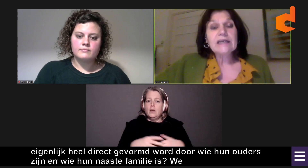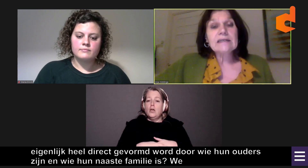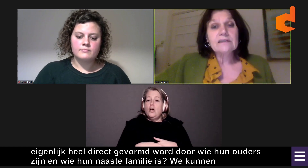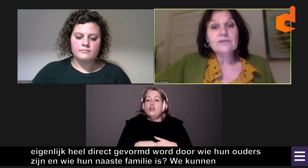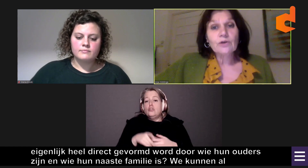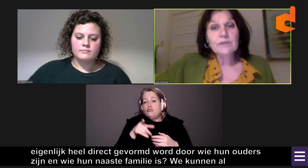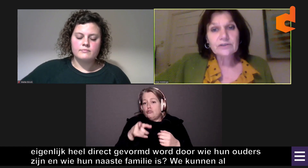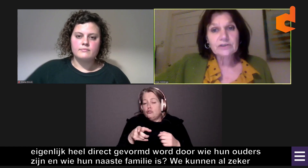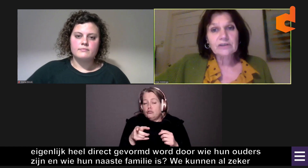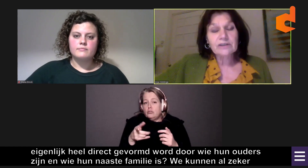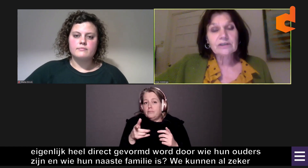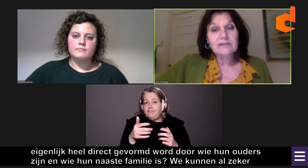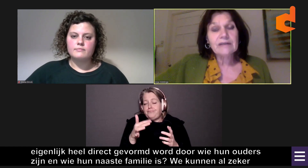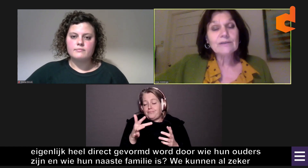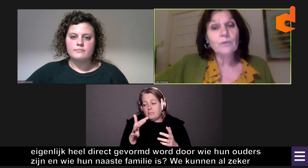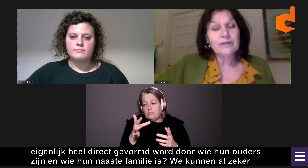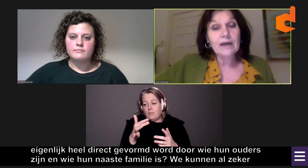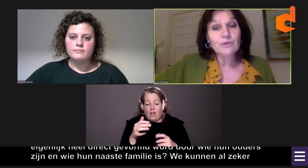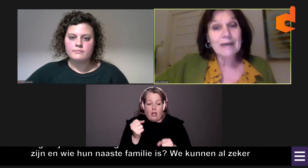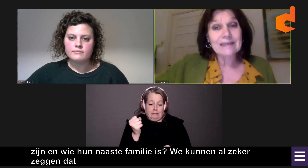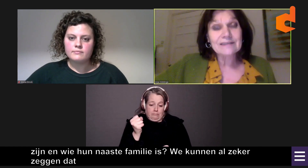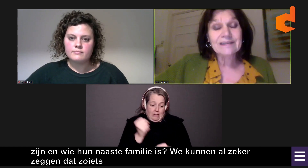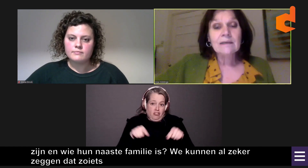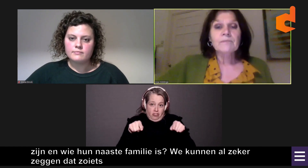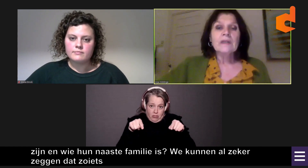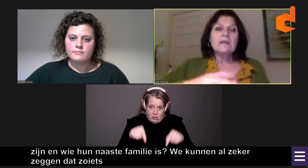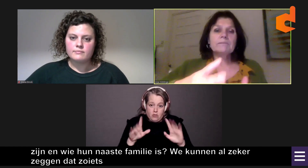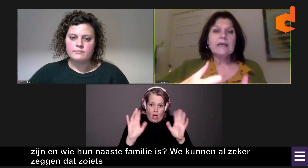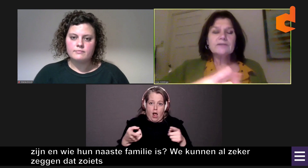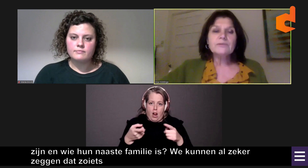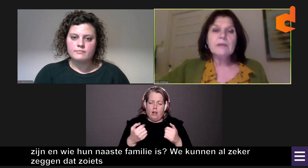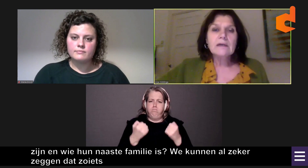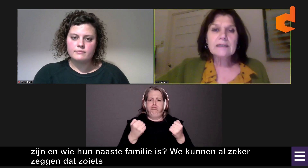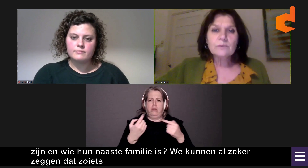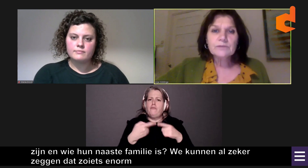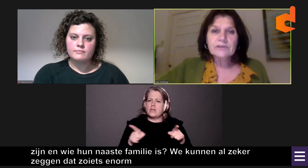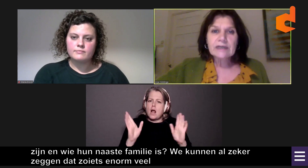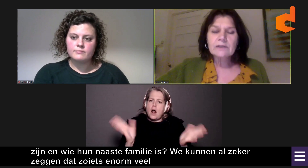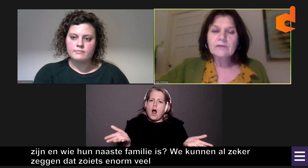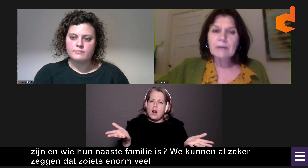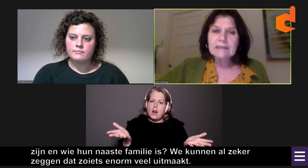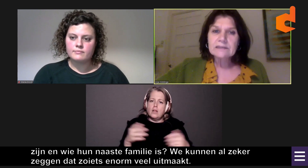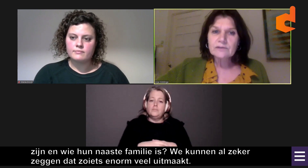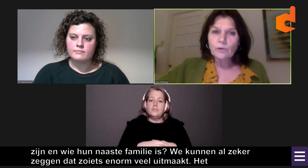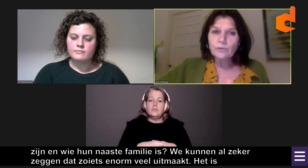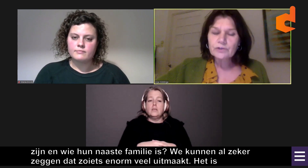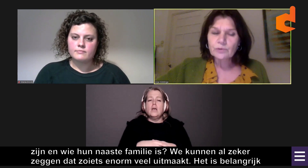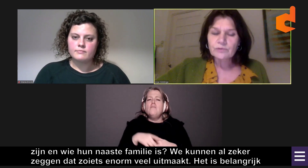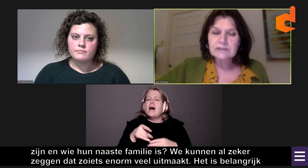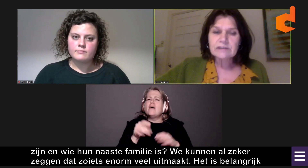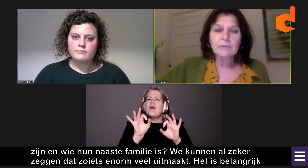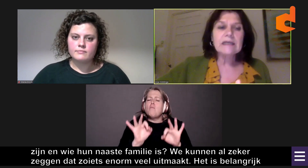zeker zeggen dat zoiets enorm veel uitmaakt. Het is belangrijk om te zeggen dat bij dit